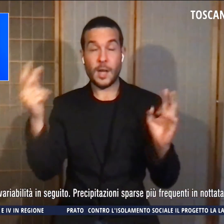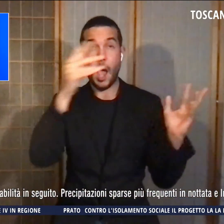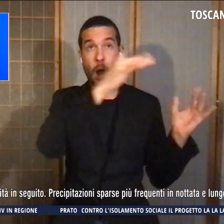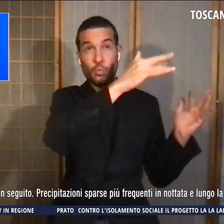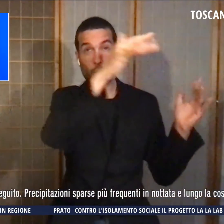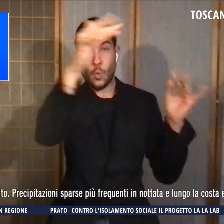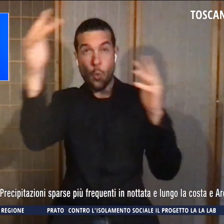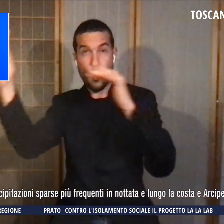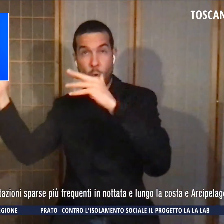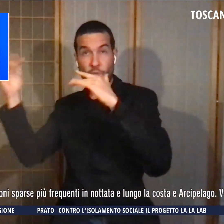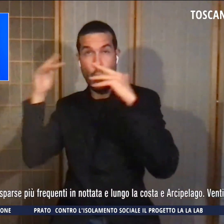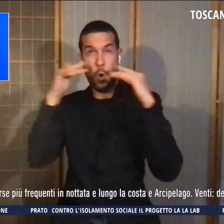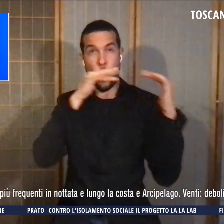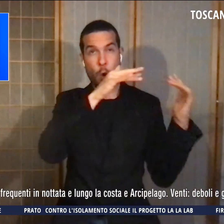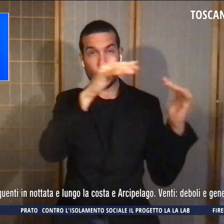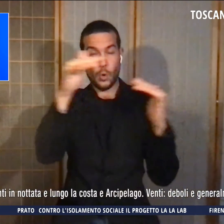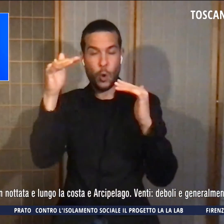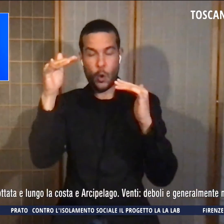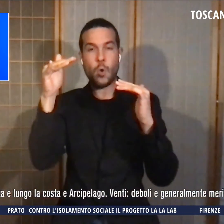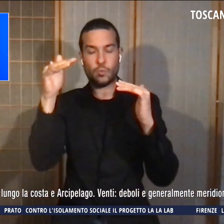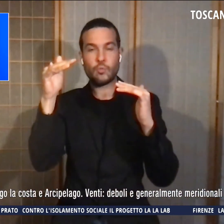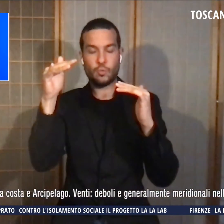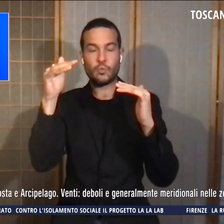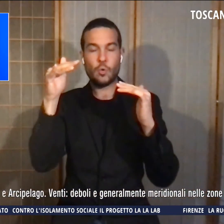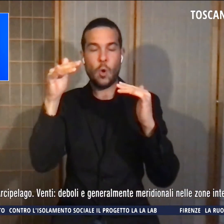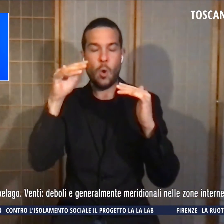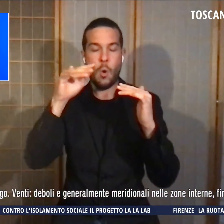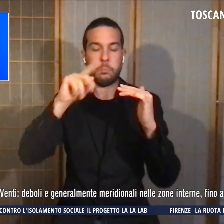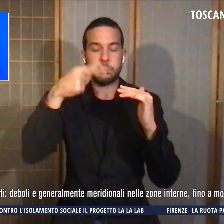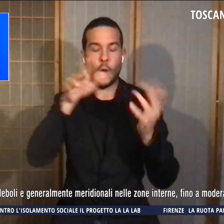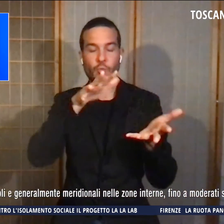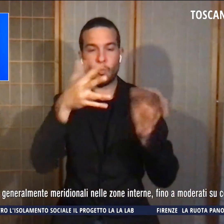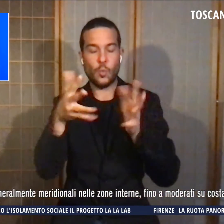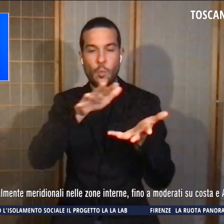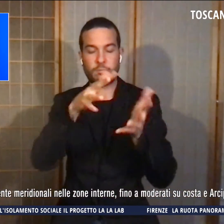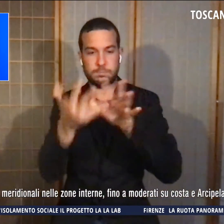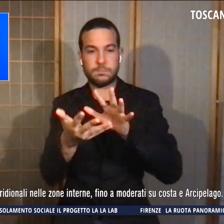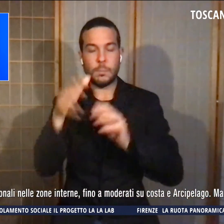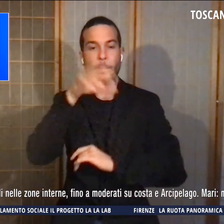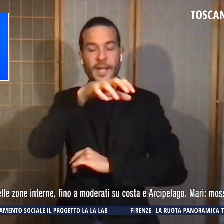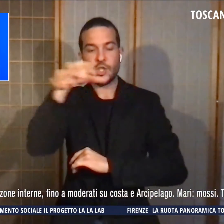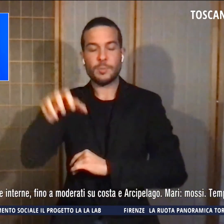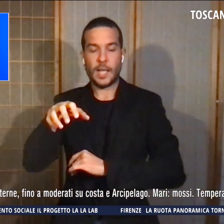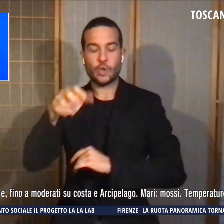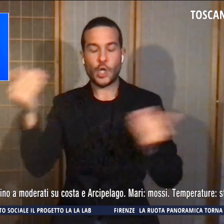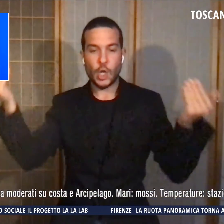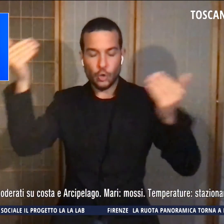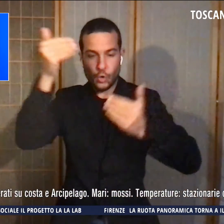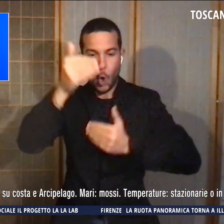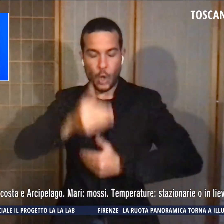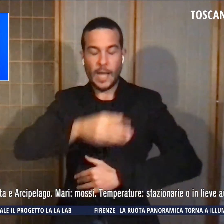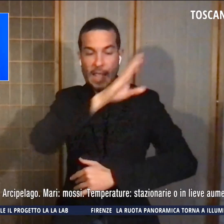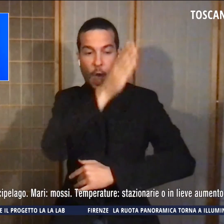maggiore variabilità in seguito, precipitazioni sparse più frequenti in nottata e lungo la costa e